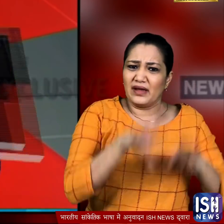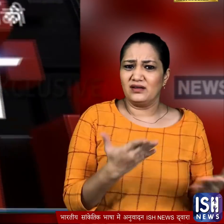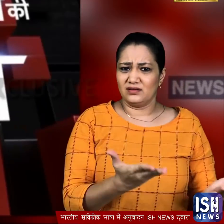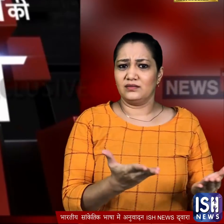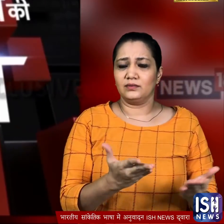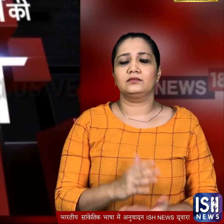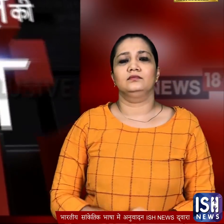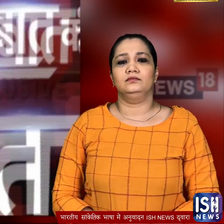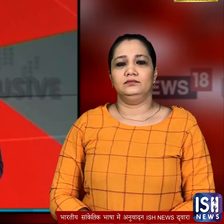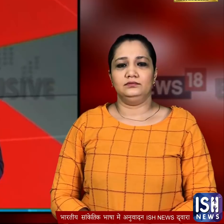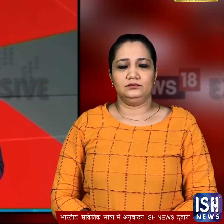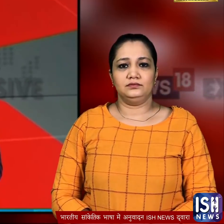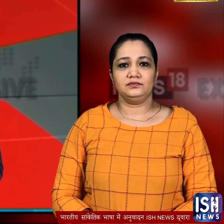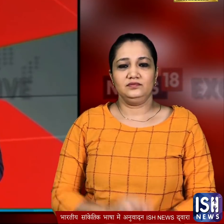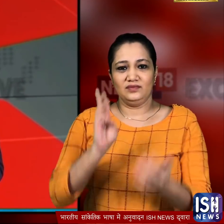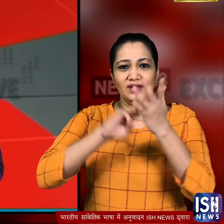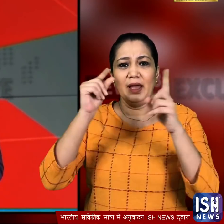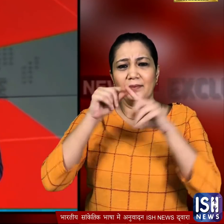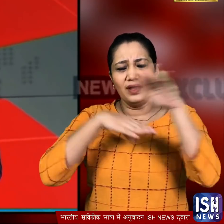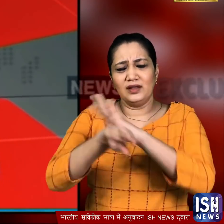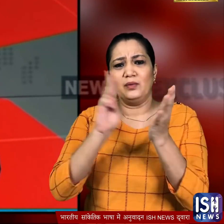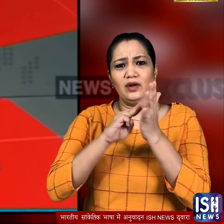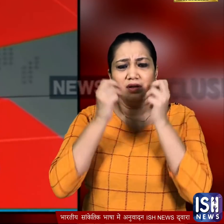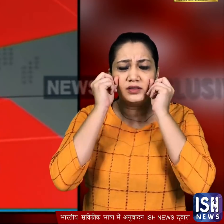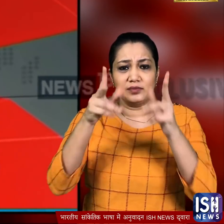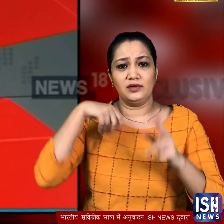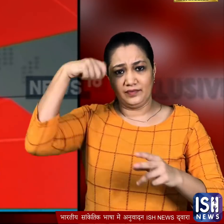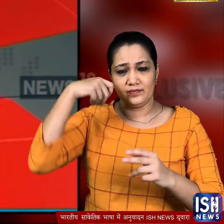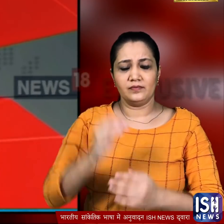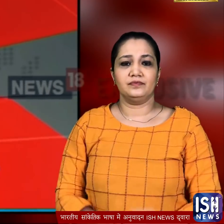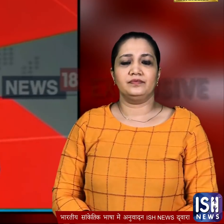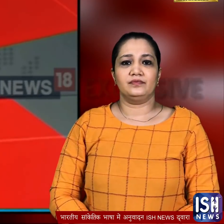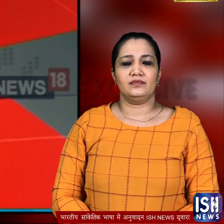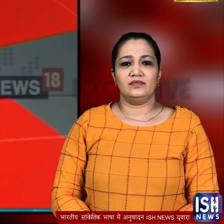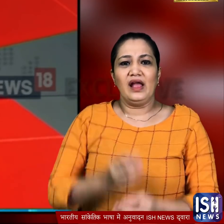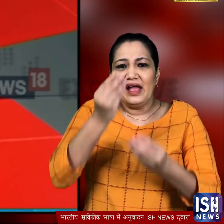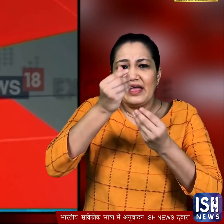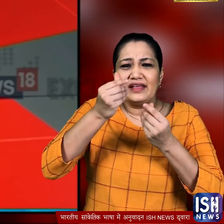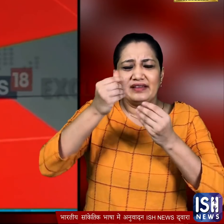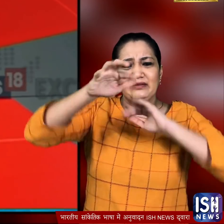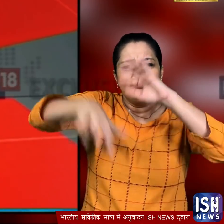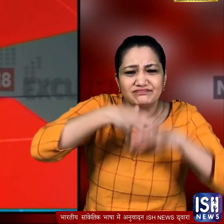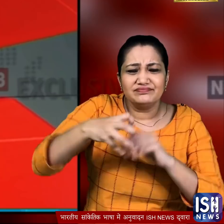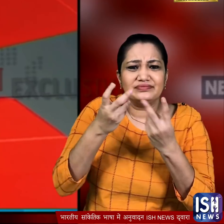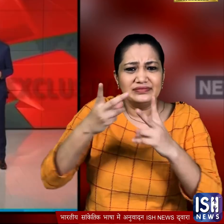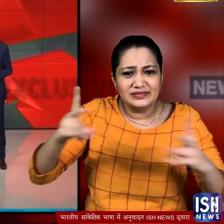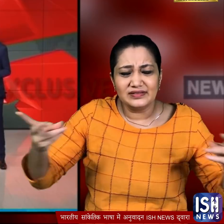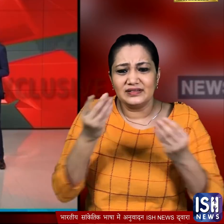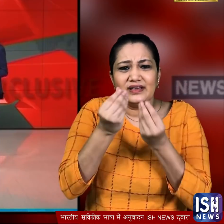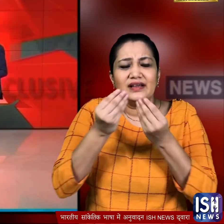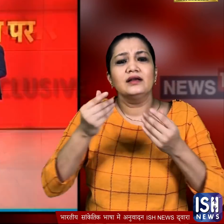था